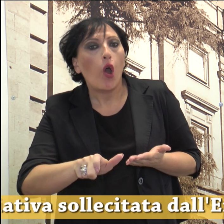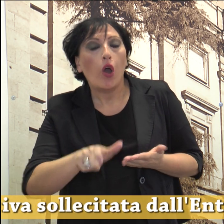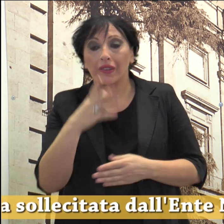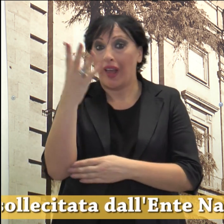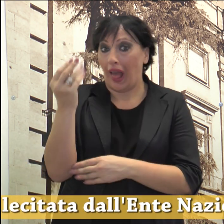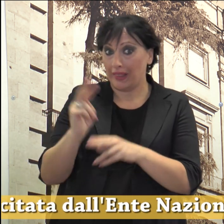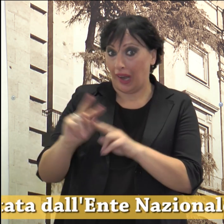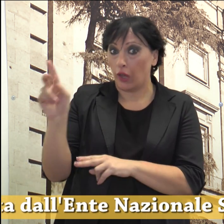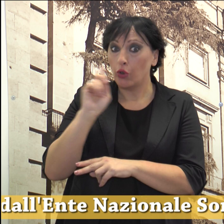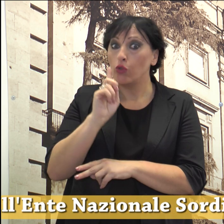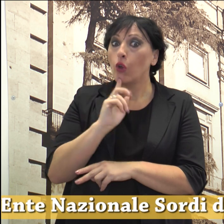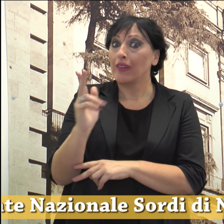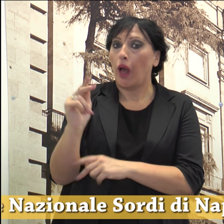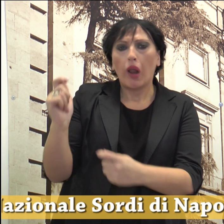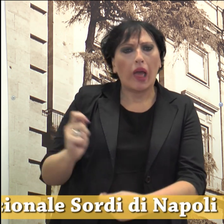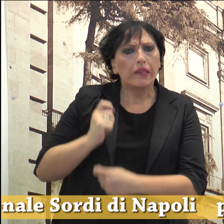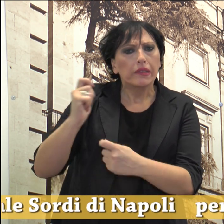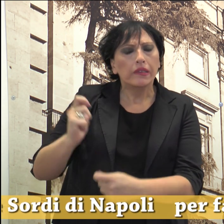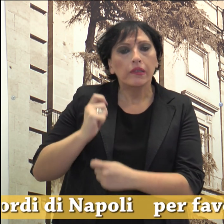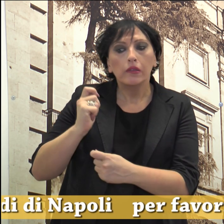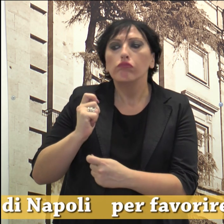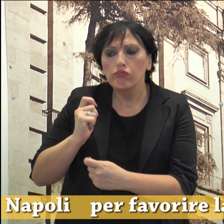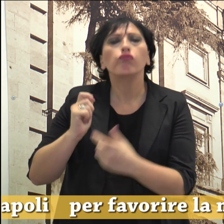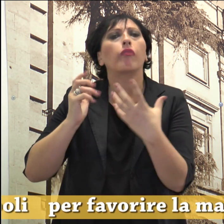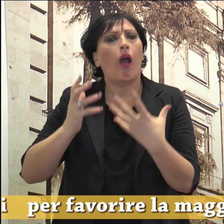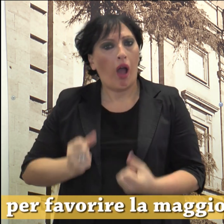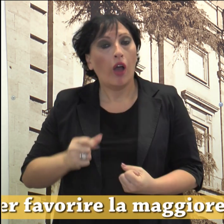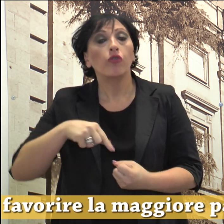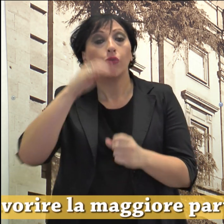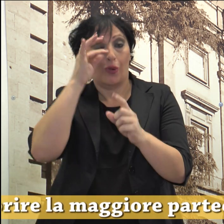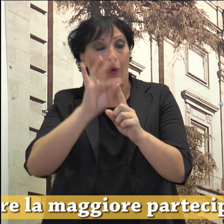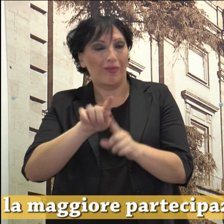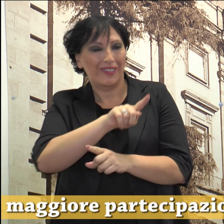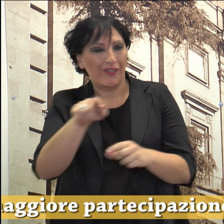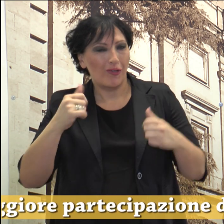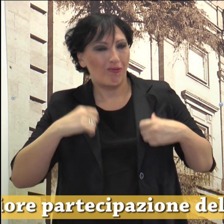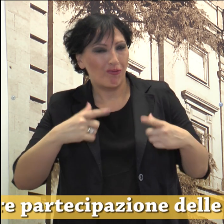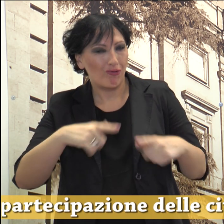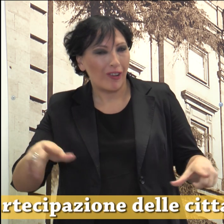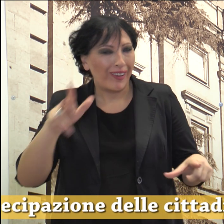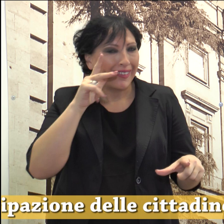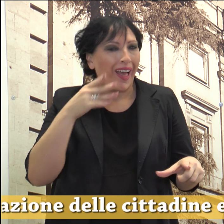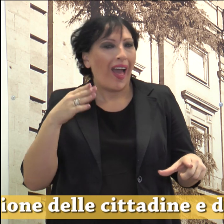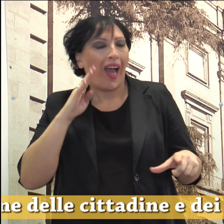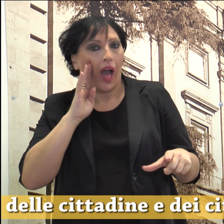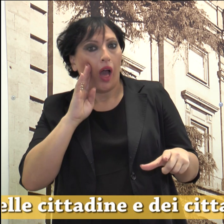Nazionale Sordi di Napoli per favorire la maggiore partecipazione delle cittadine e dei cittadini